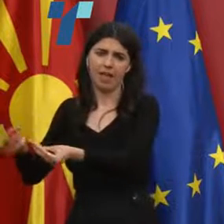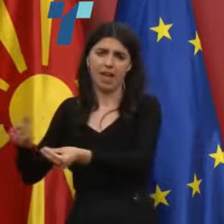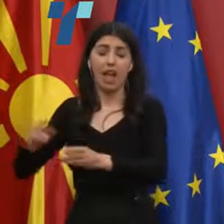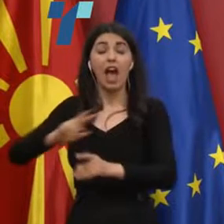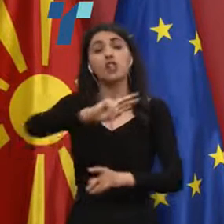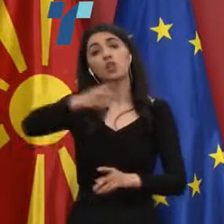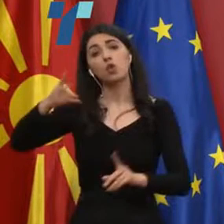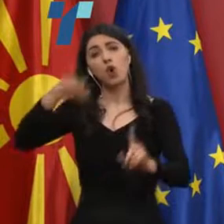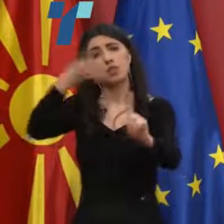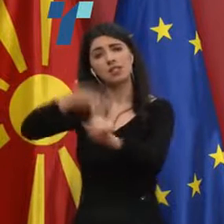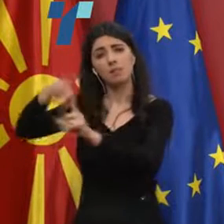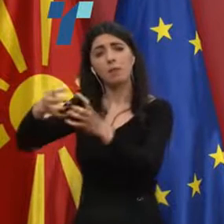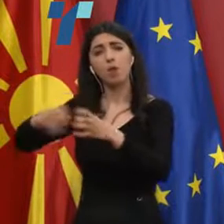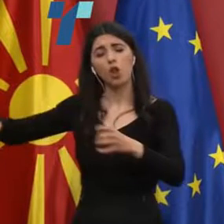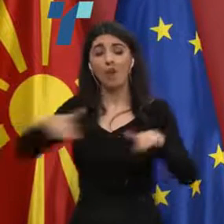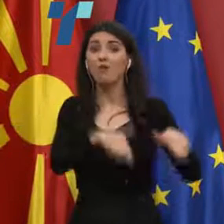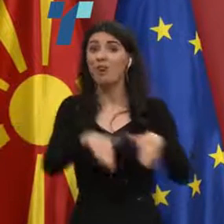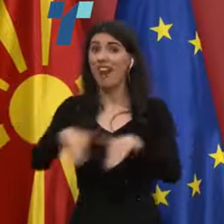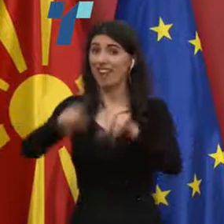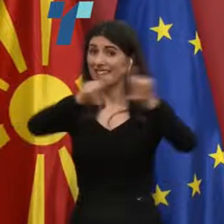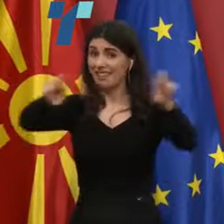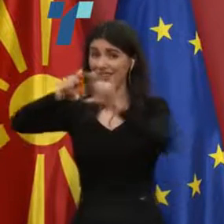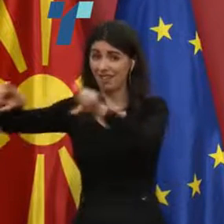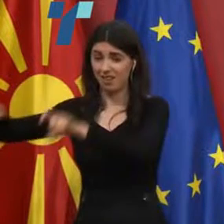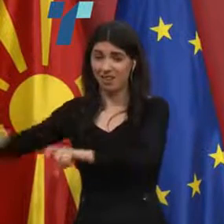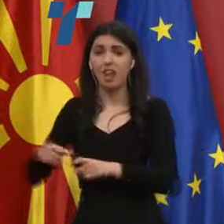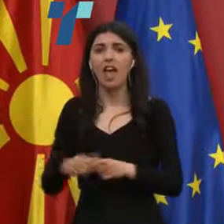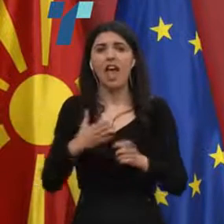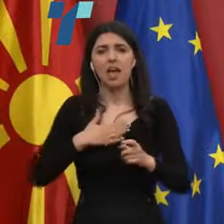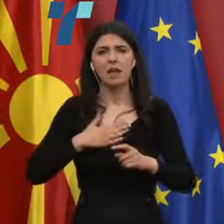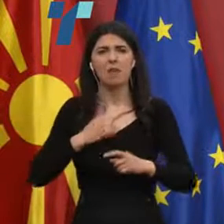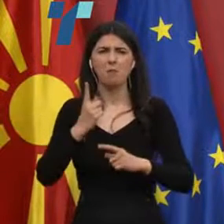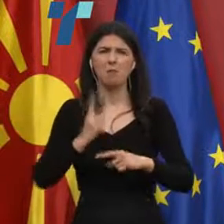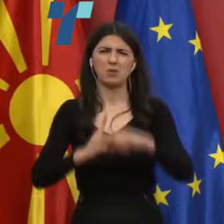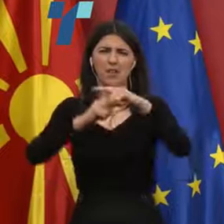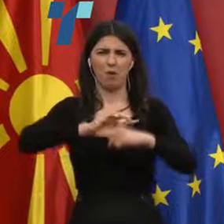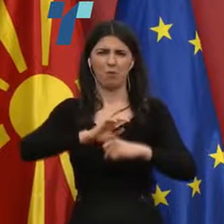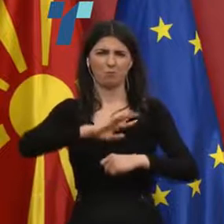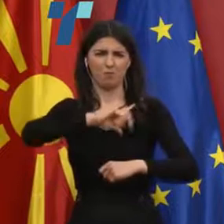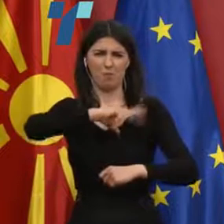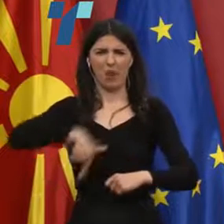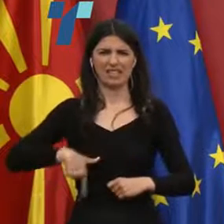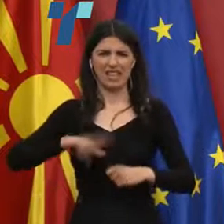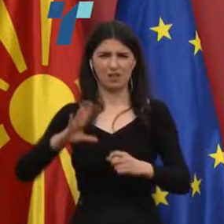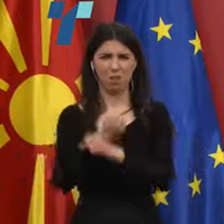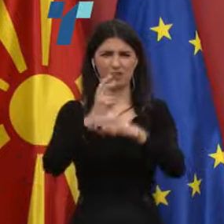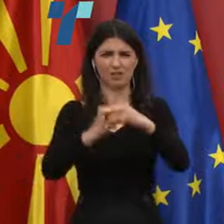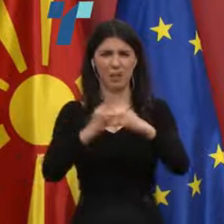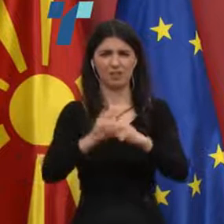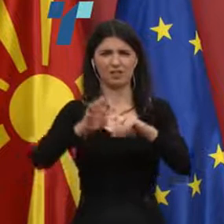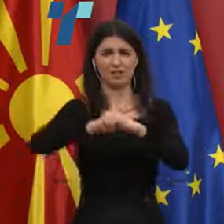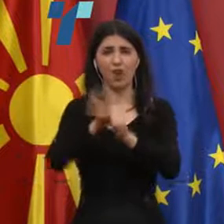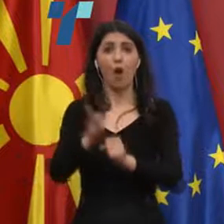продолжува во градинките, има информација за позитивен полицаец од пограничната полиција од